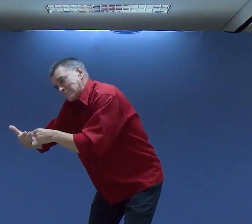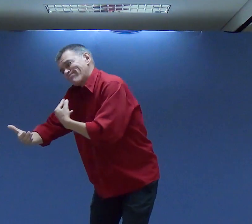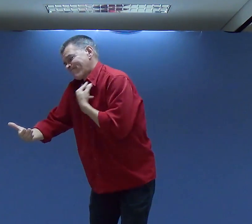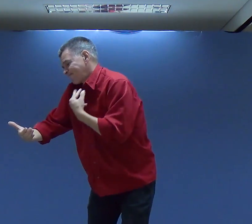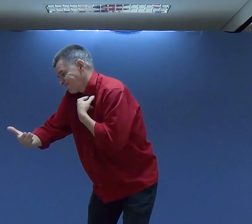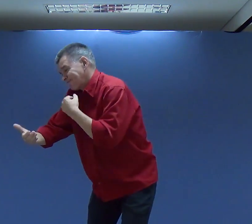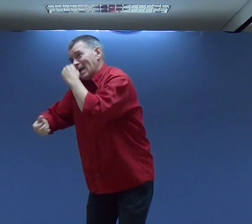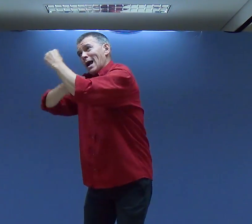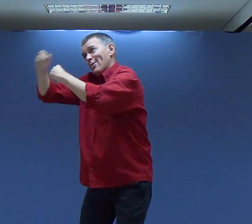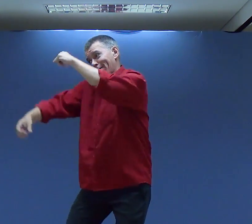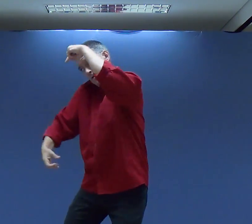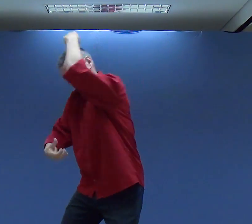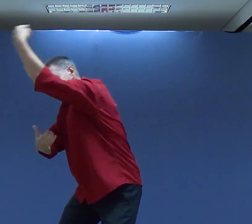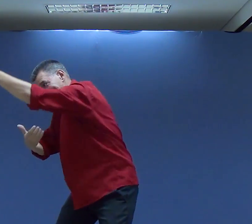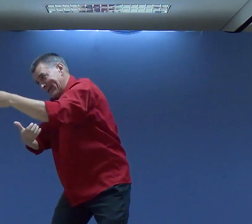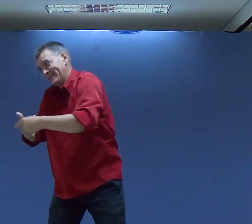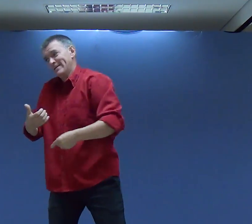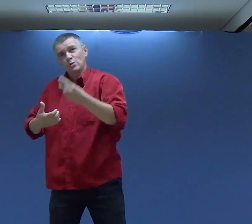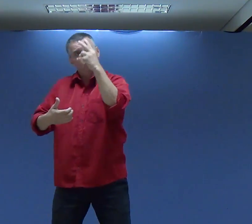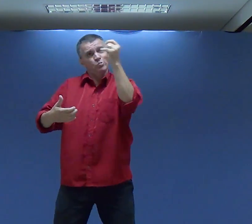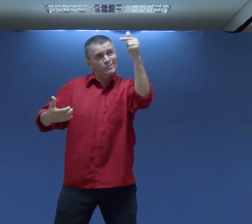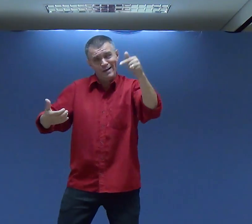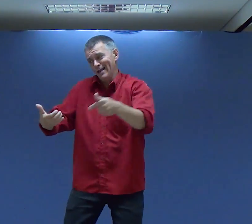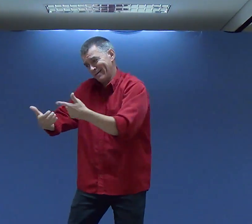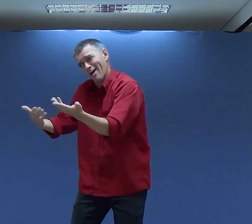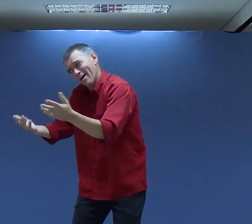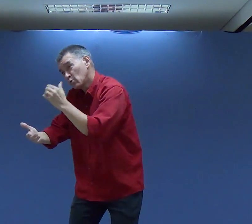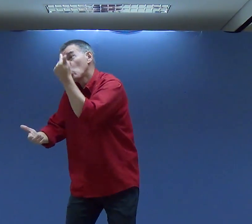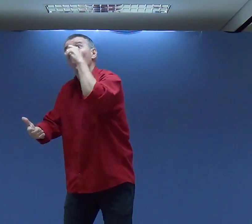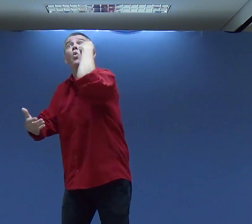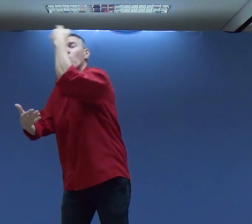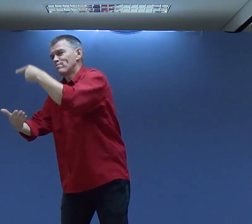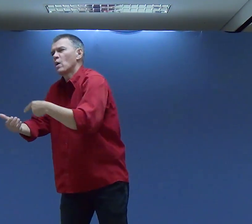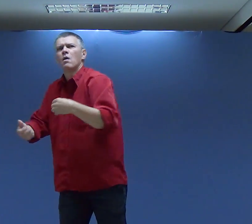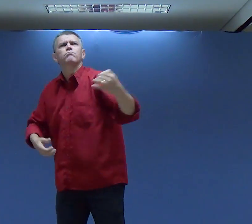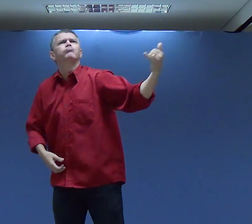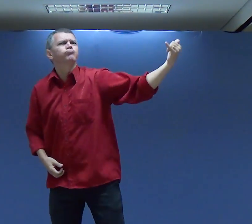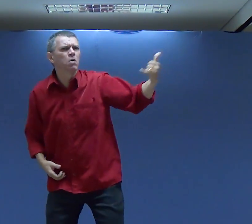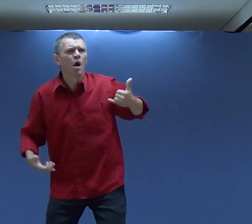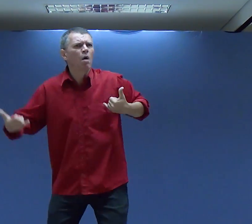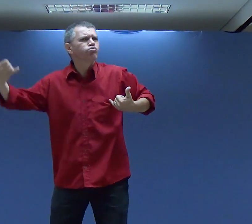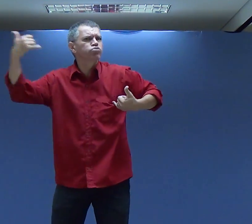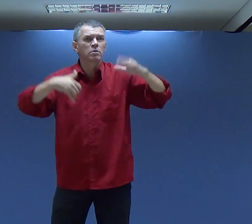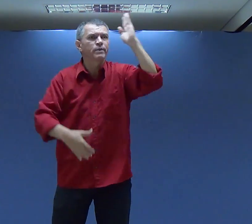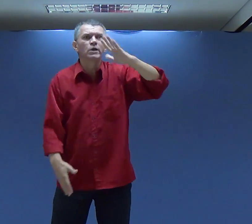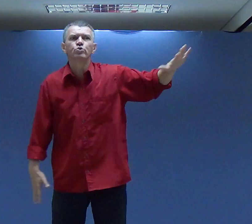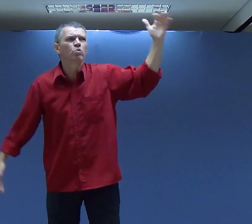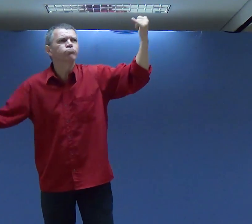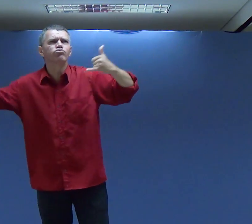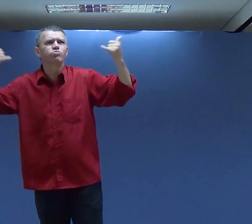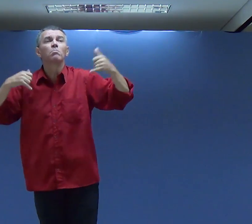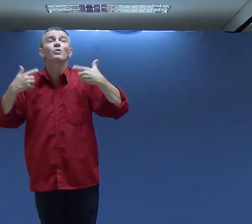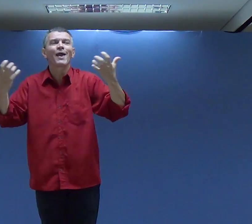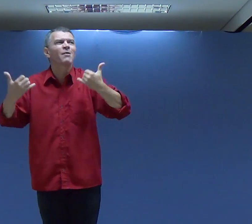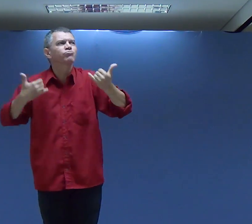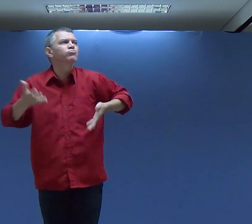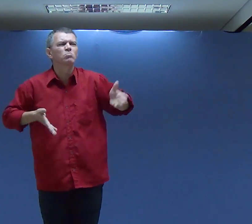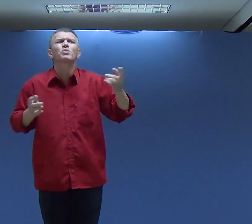compromissos Não aceitar compromissos Dizer desculpa Outro dia Outro dia Outro lugar Porque